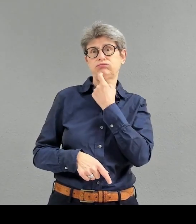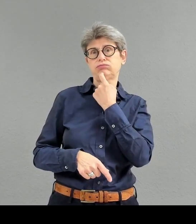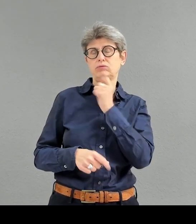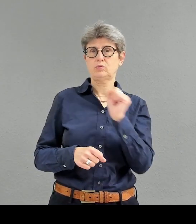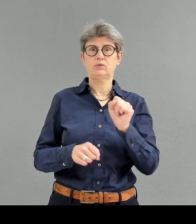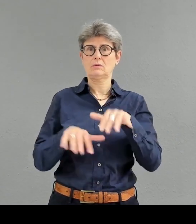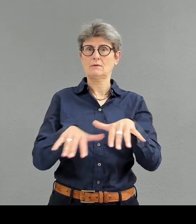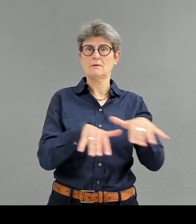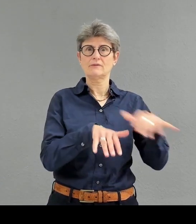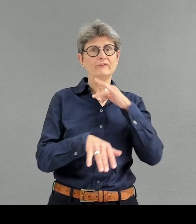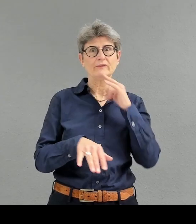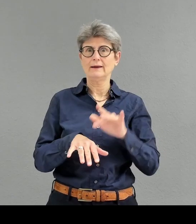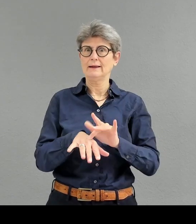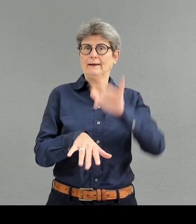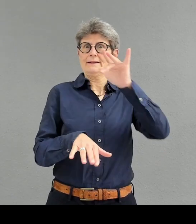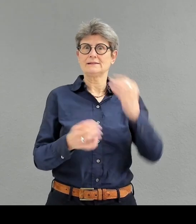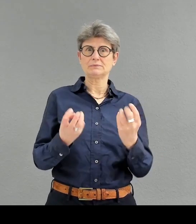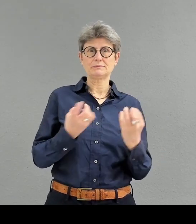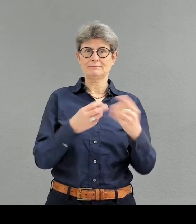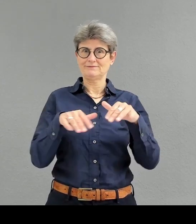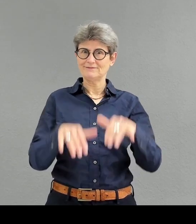wo viele Dinge sind, die glänzen, dann ist das hier.